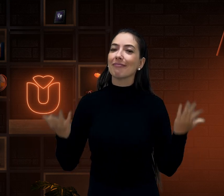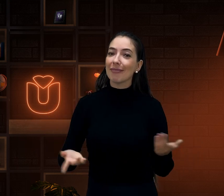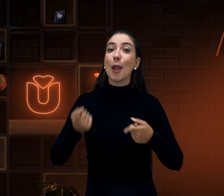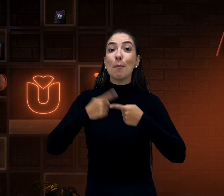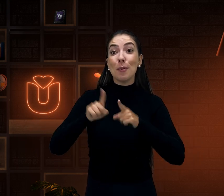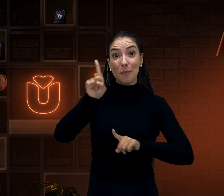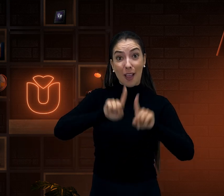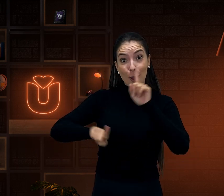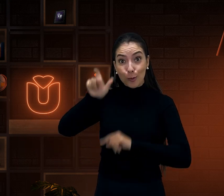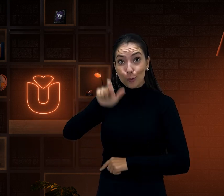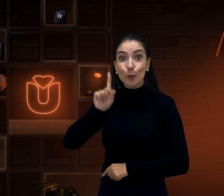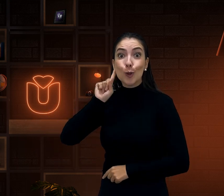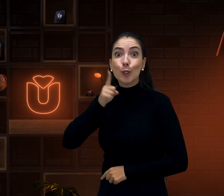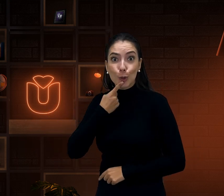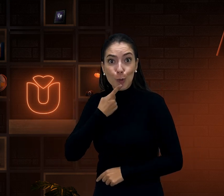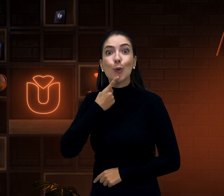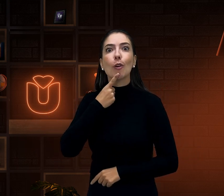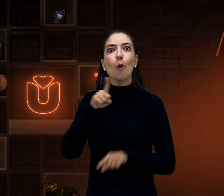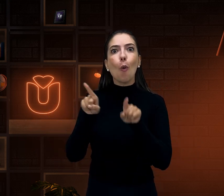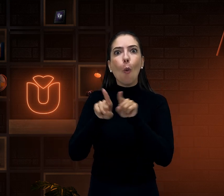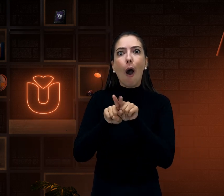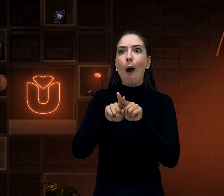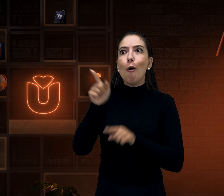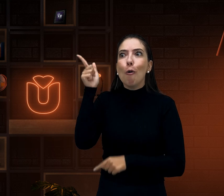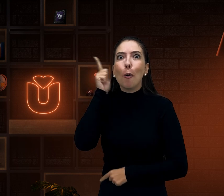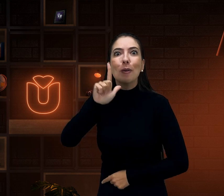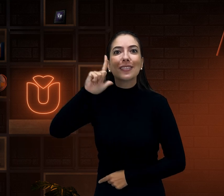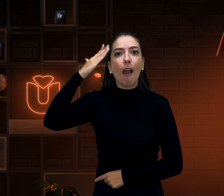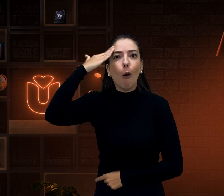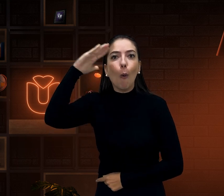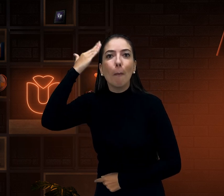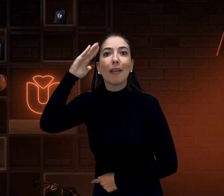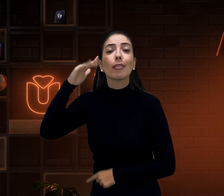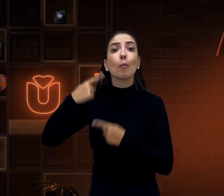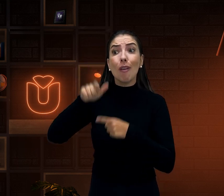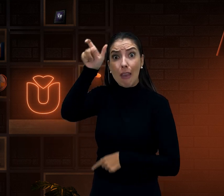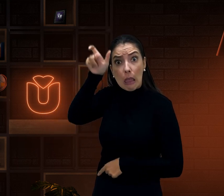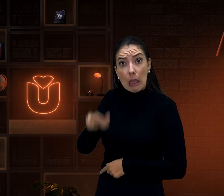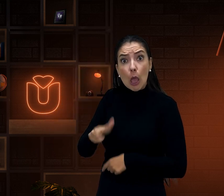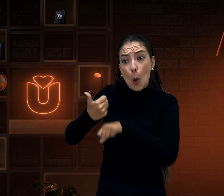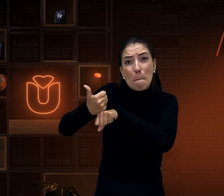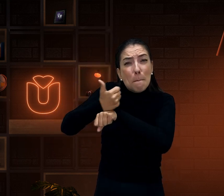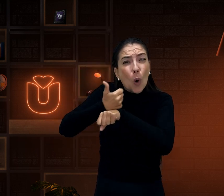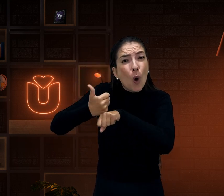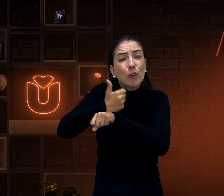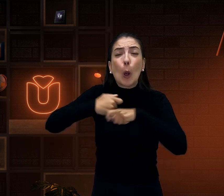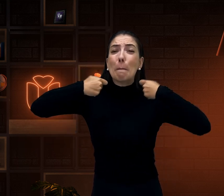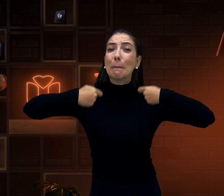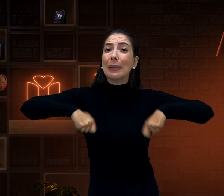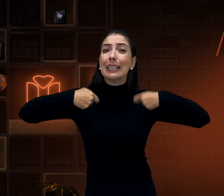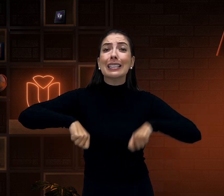quê? Porque os surdos olham esse intérprete e entendem claramente o que está sendo traduzido. porque ele